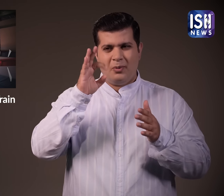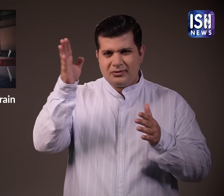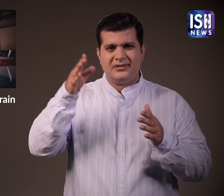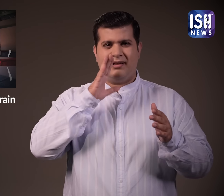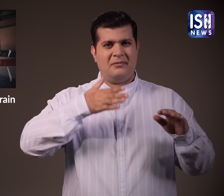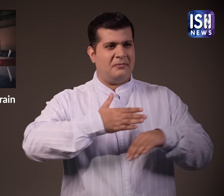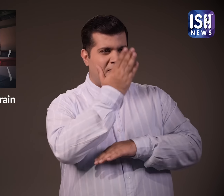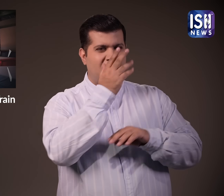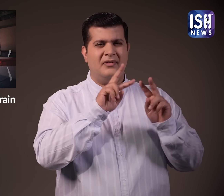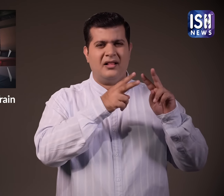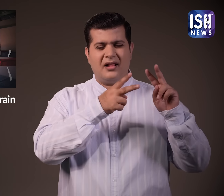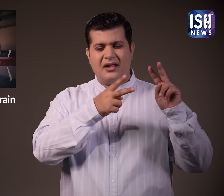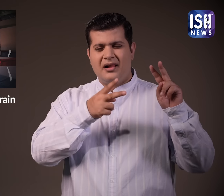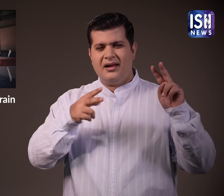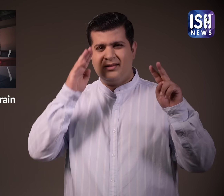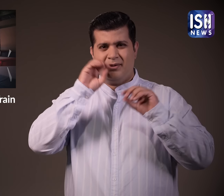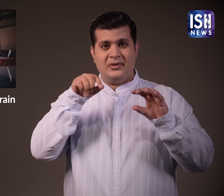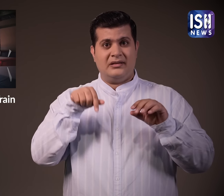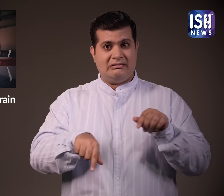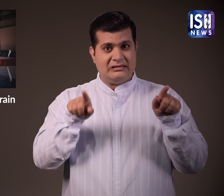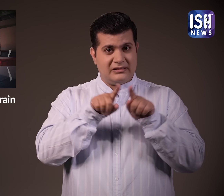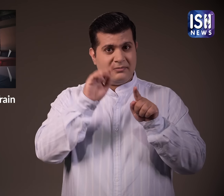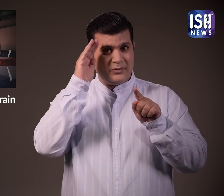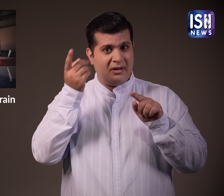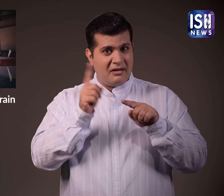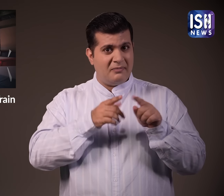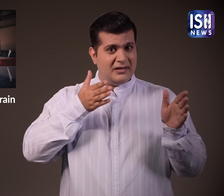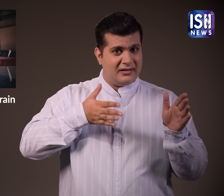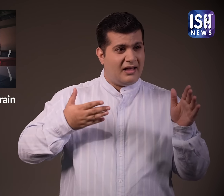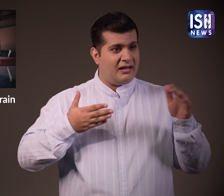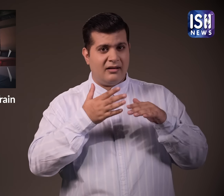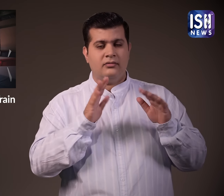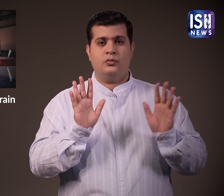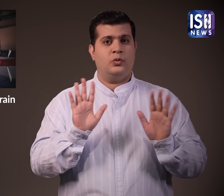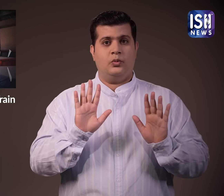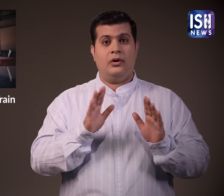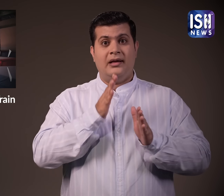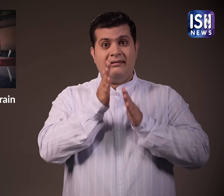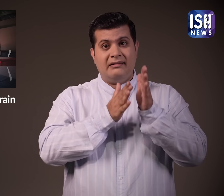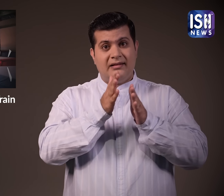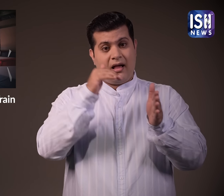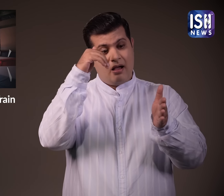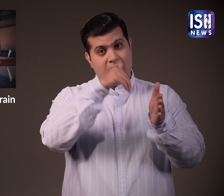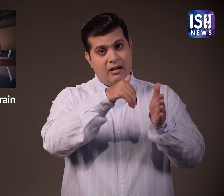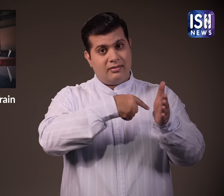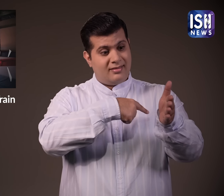जैसे कि ओलिसा आदी में हुई, ये किसी रेल दुरगटना के बारे में नहीं है, लेकिन ट्रेन के अंदर एक ऐसी